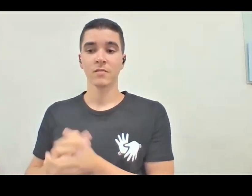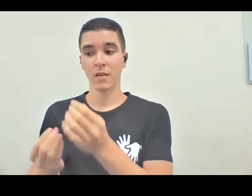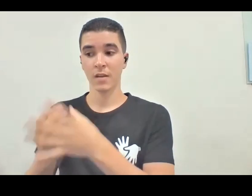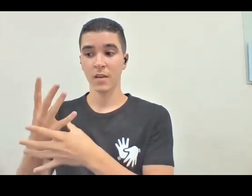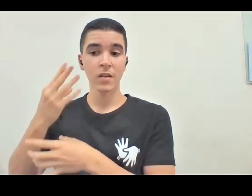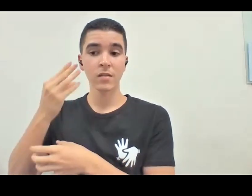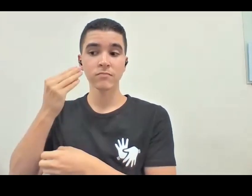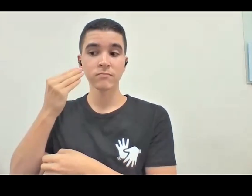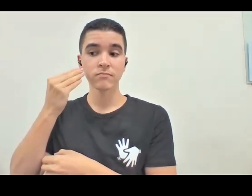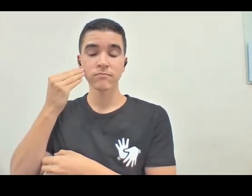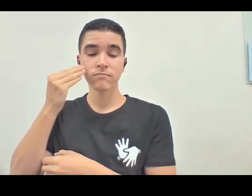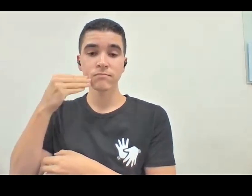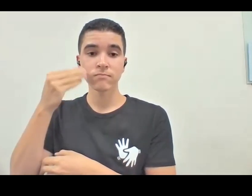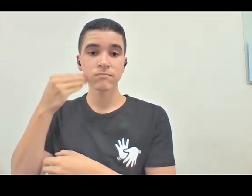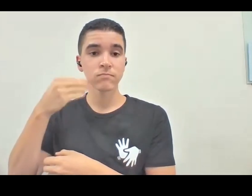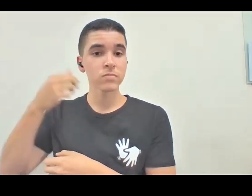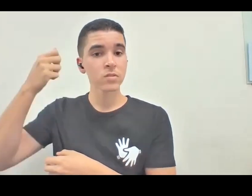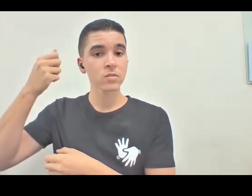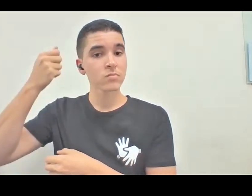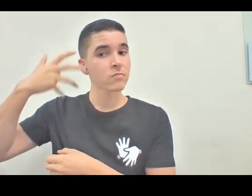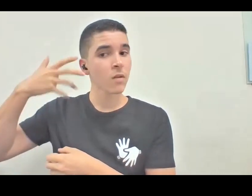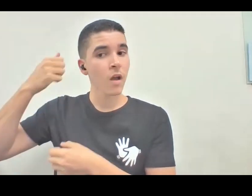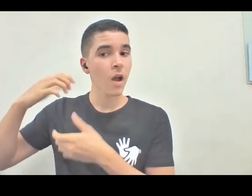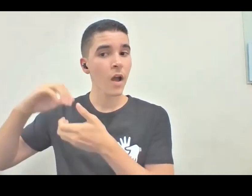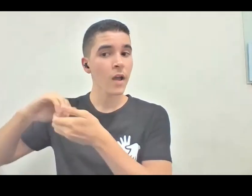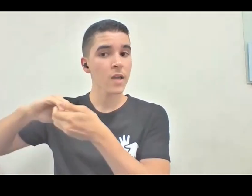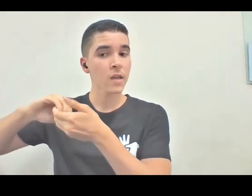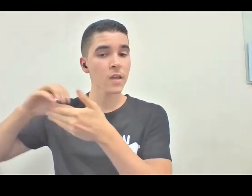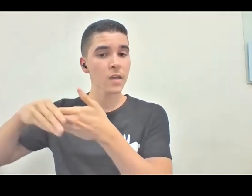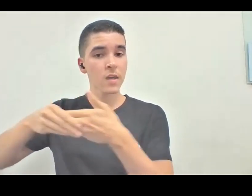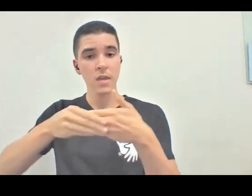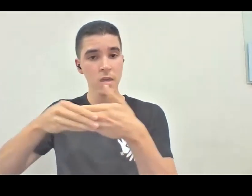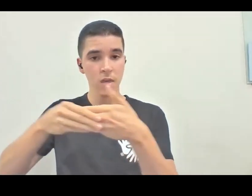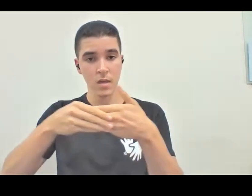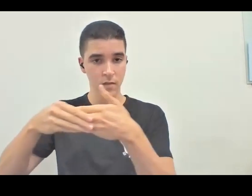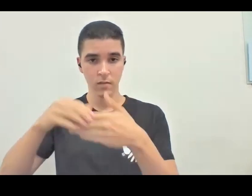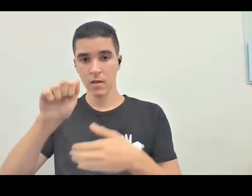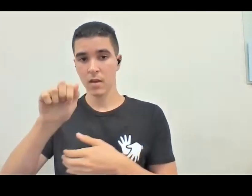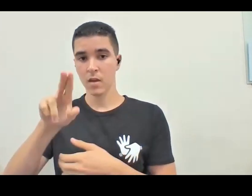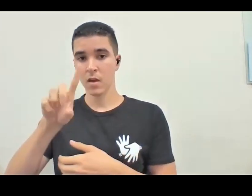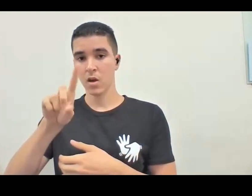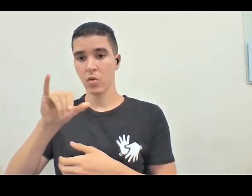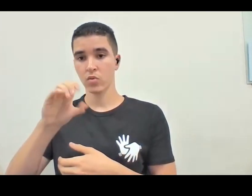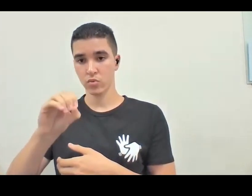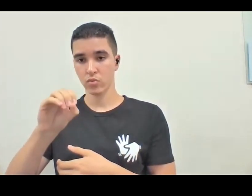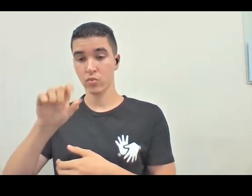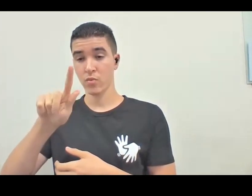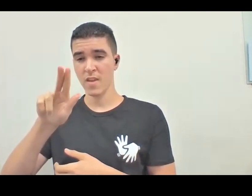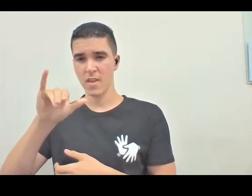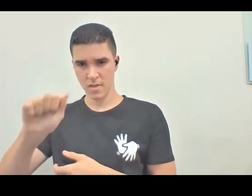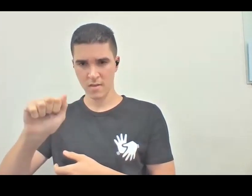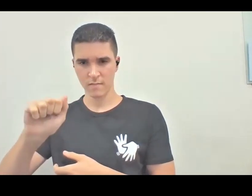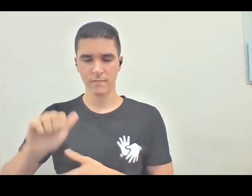guias para esses museus, então, assim, é um trabalho super interessante, né, e eu acredito que, assim,